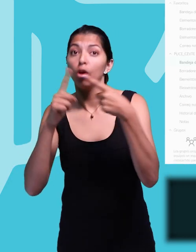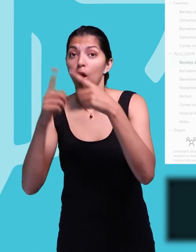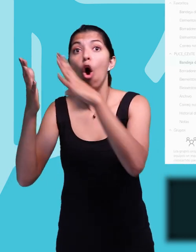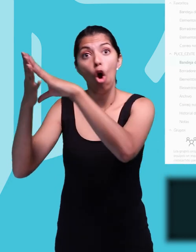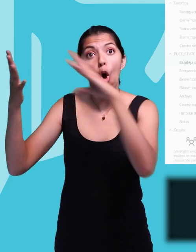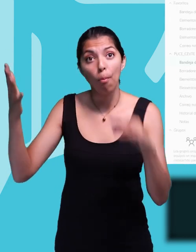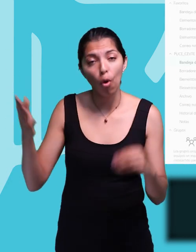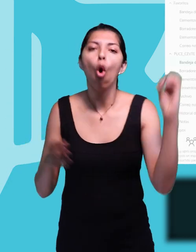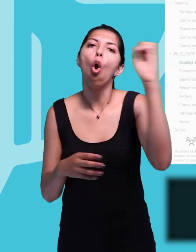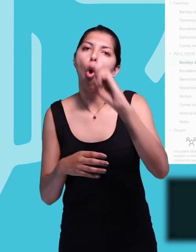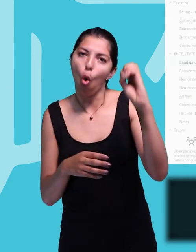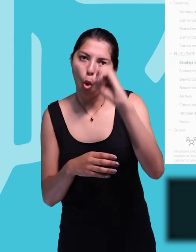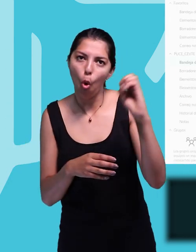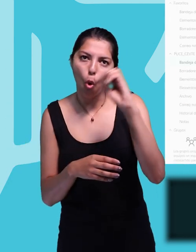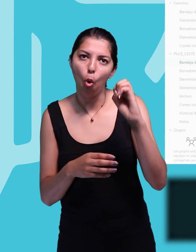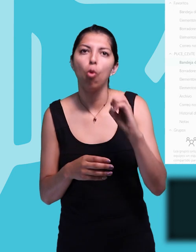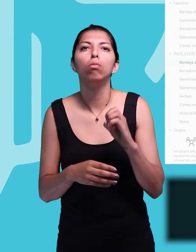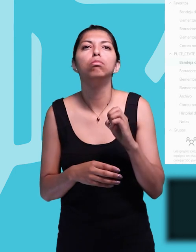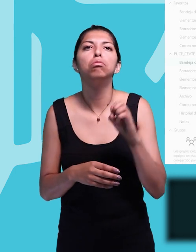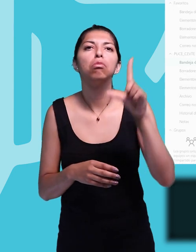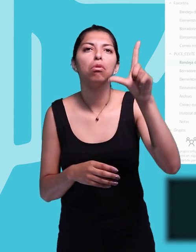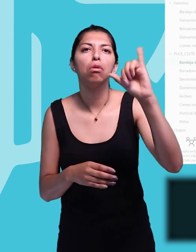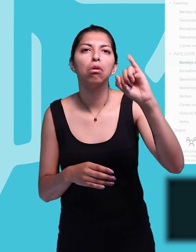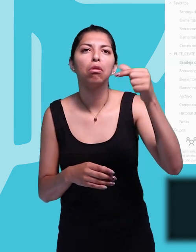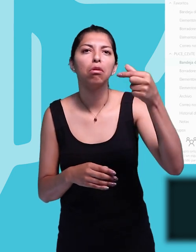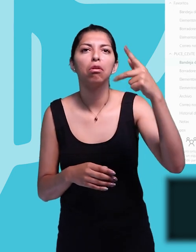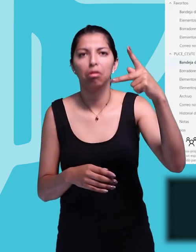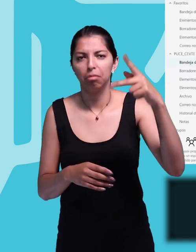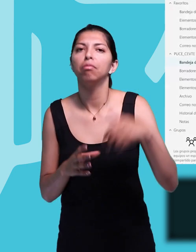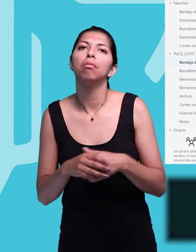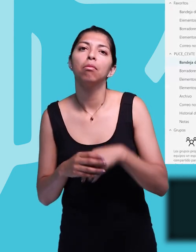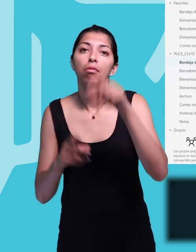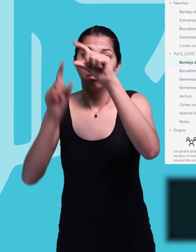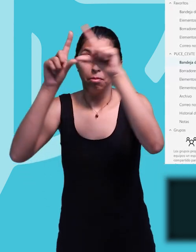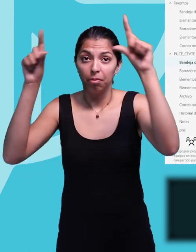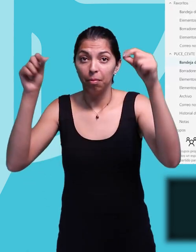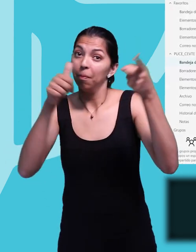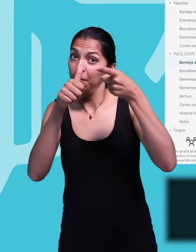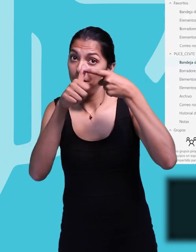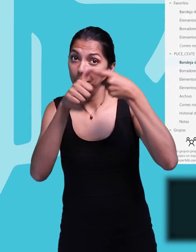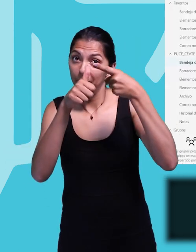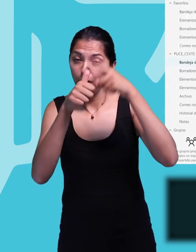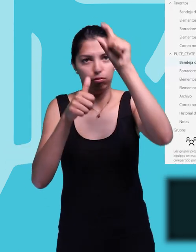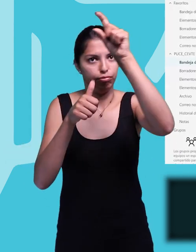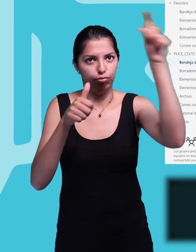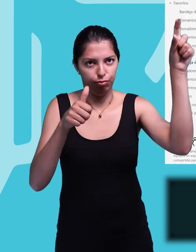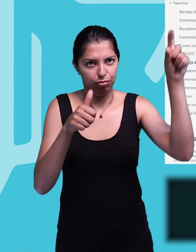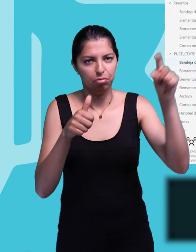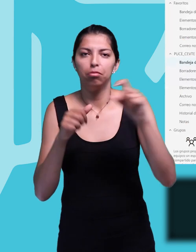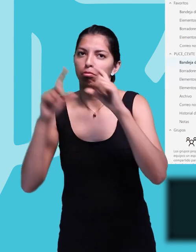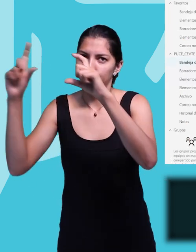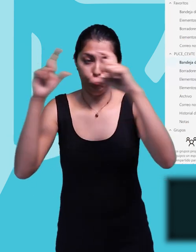aquí tengo dos opciones, adjuntarlo como una copia individual o como un vínculo del OneDrive. Escogemos la primera opción.